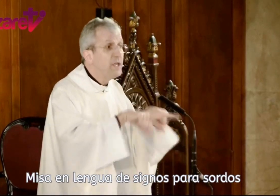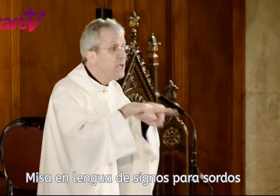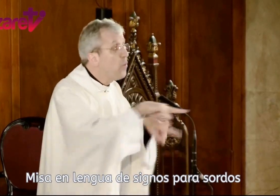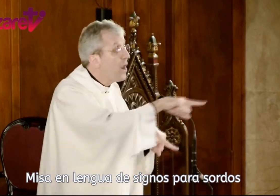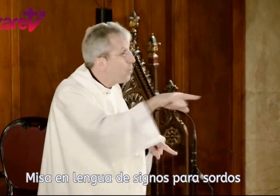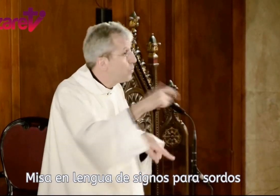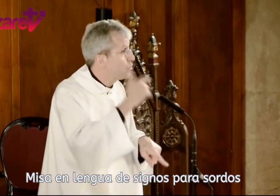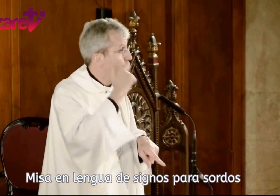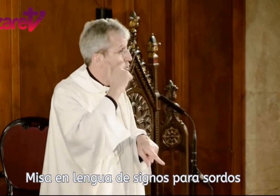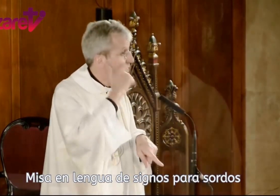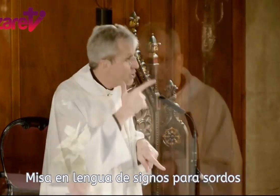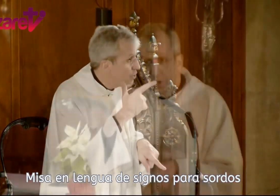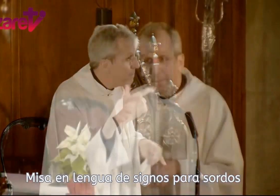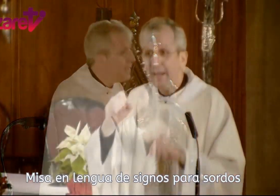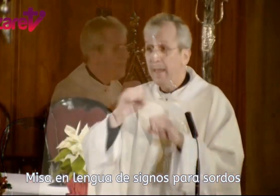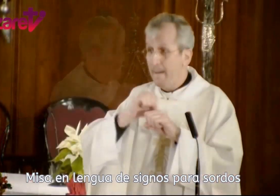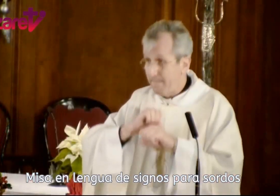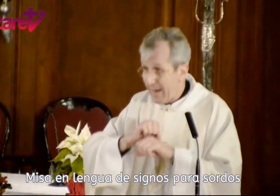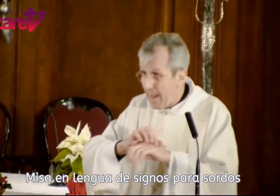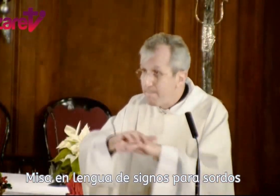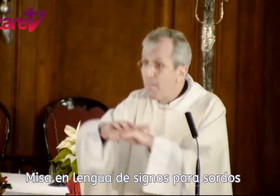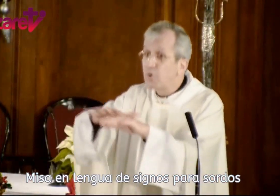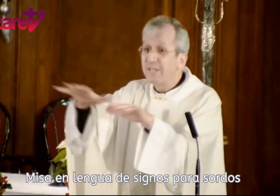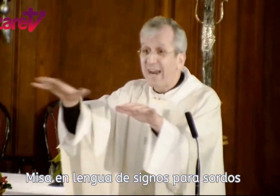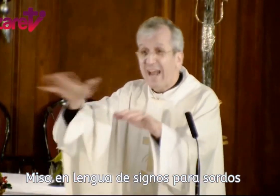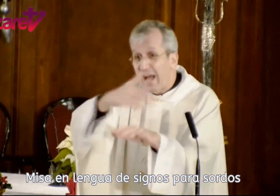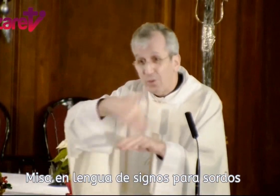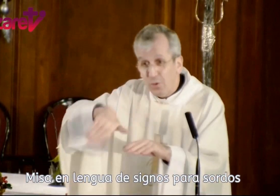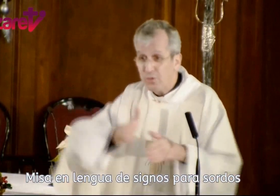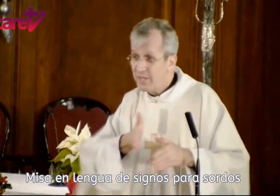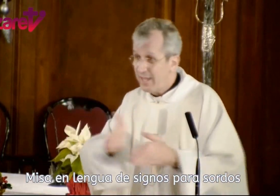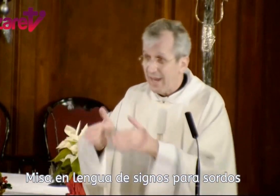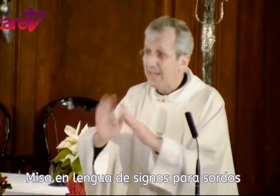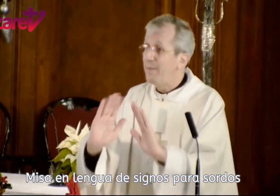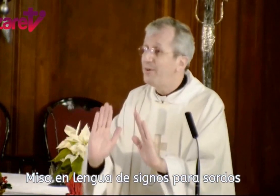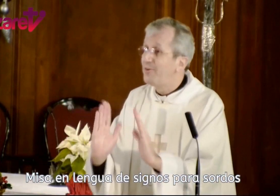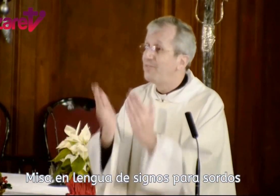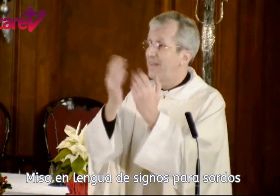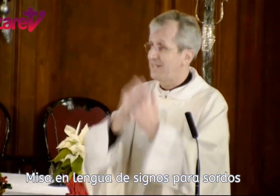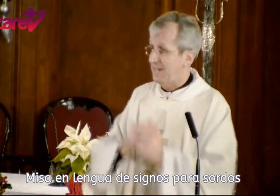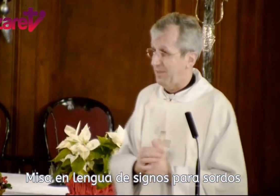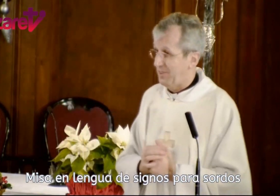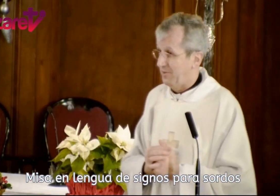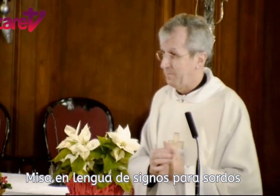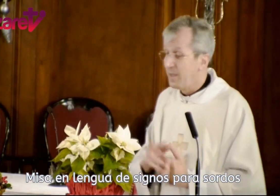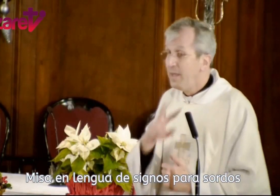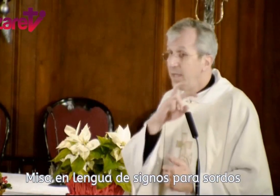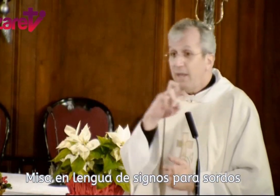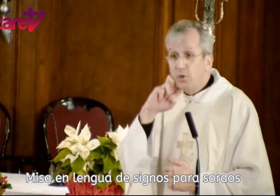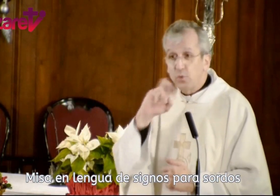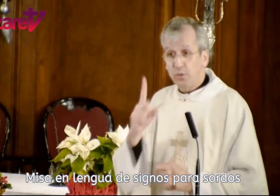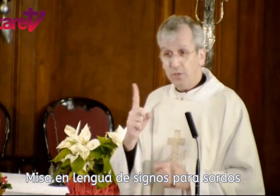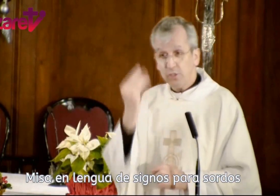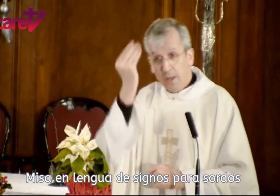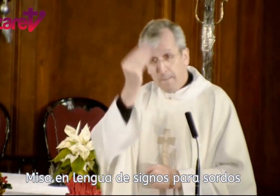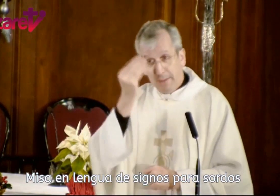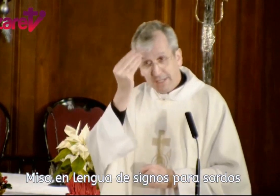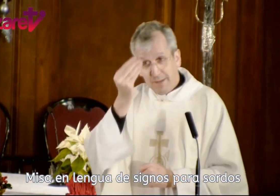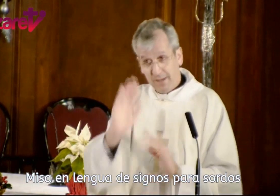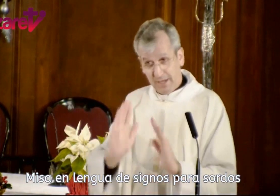igual como nosotros se ha hecho hombre, para mostrar a todos el camino de la salvación. Y los judíos pensaban que